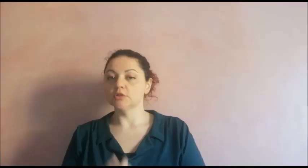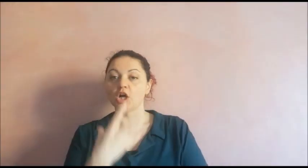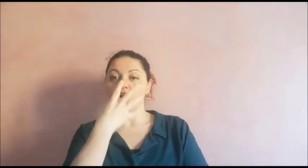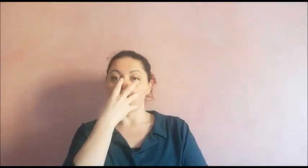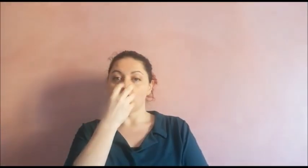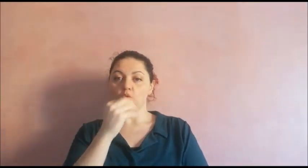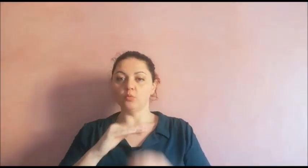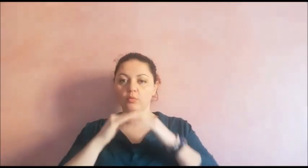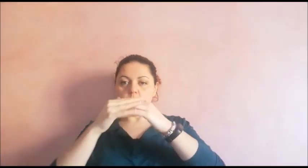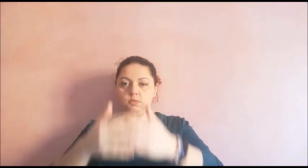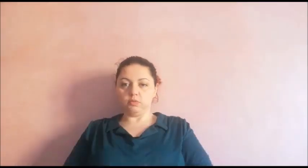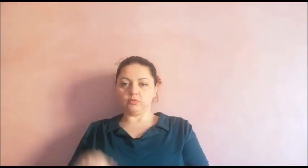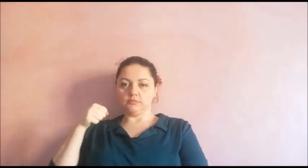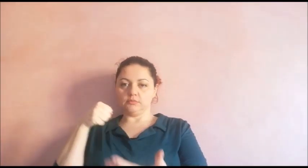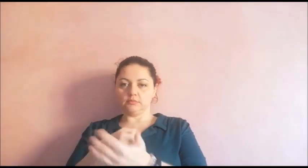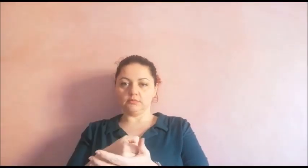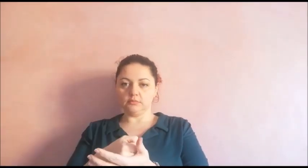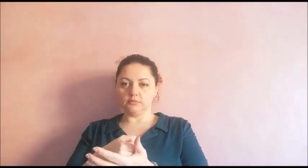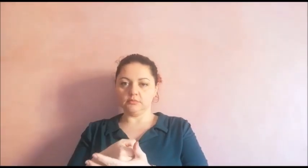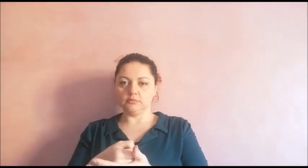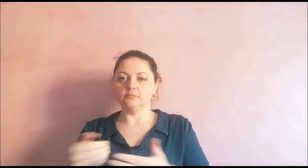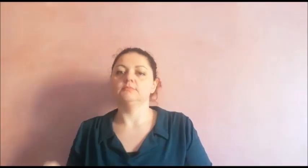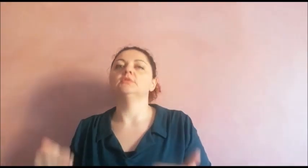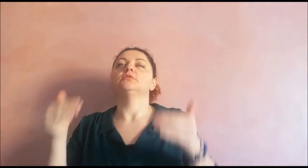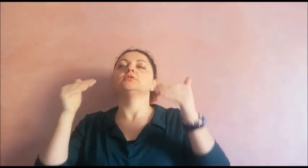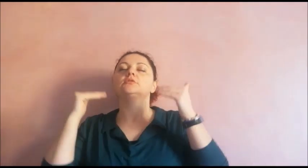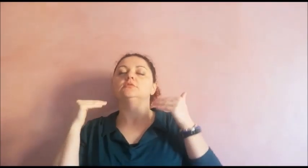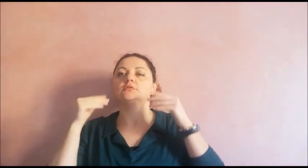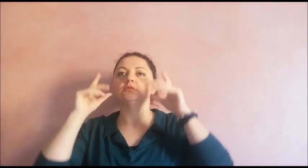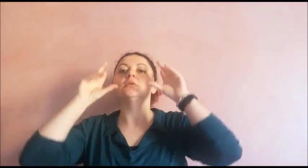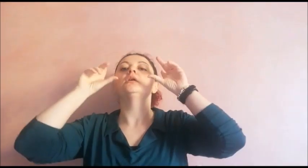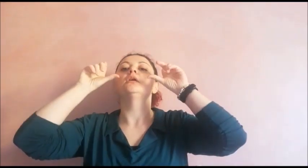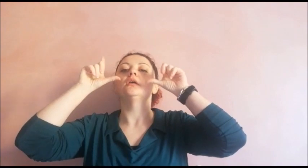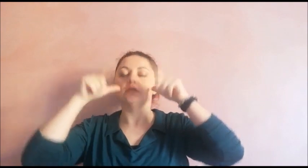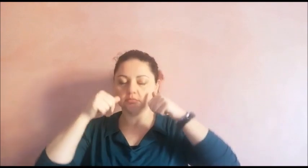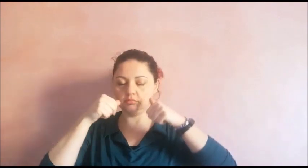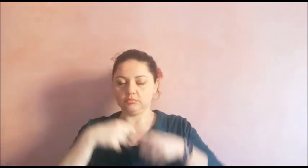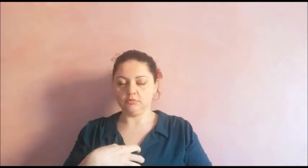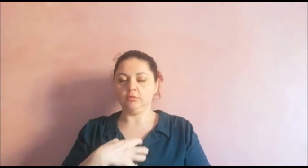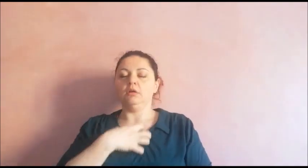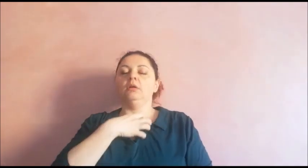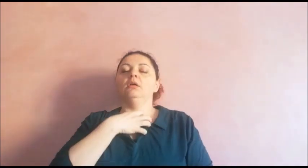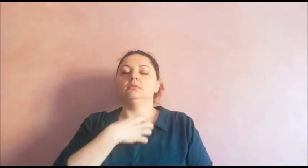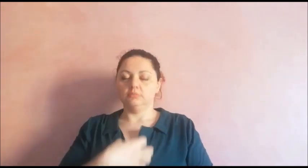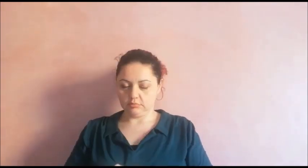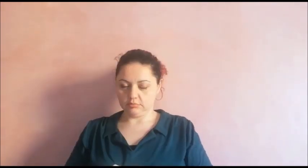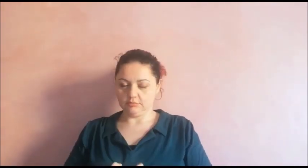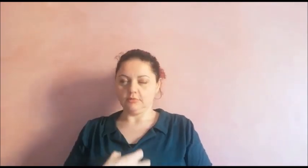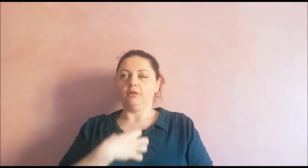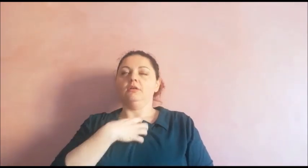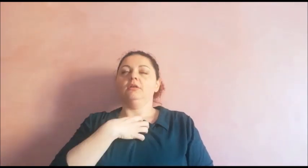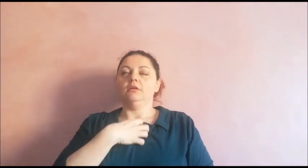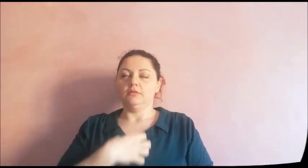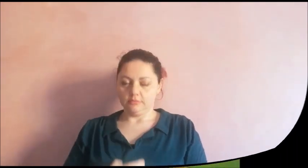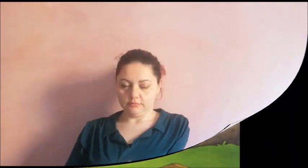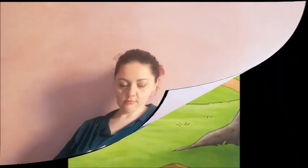Con la pancia piena, il lupo si rimise al letto, si addormentò e cominciò a russare